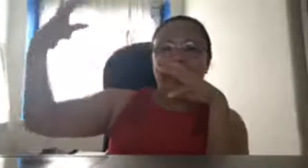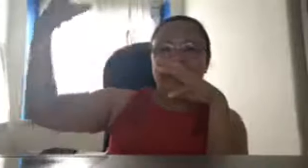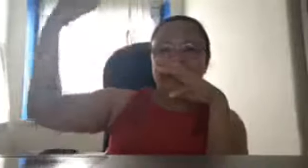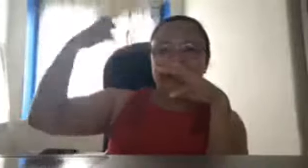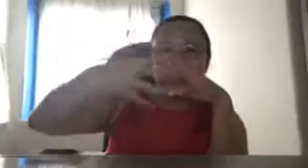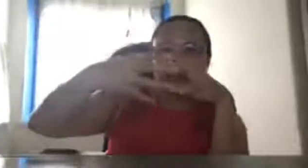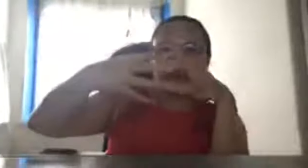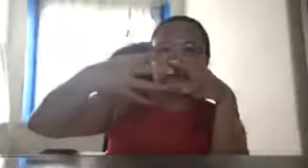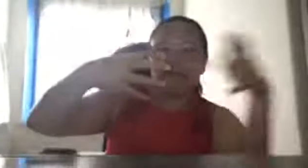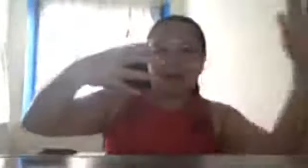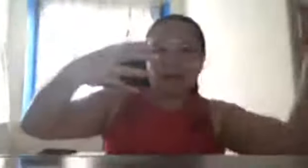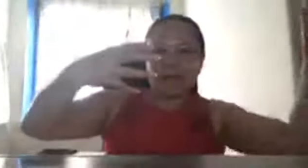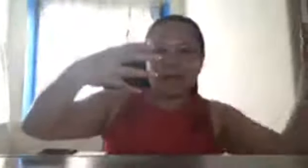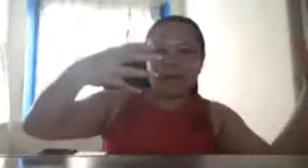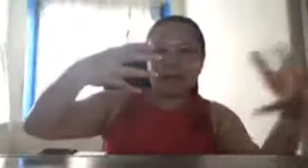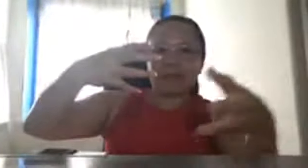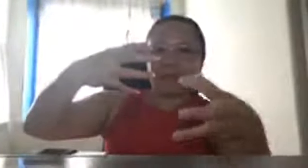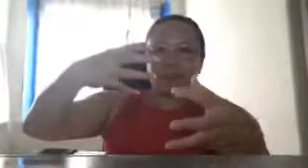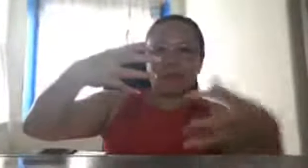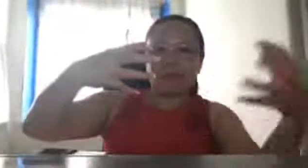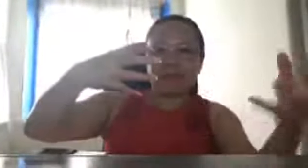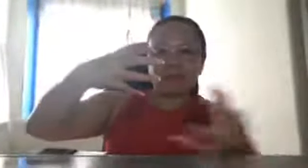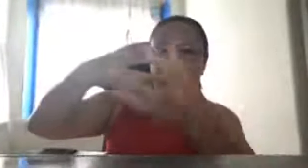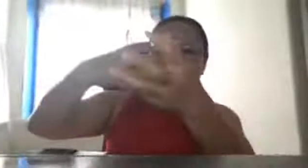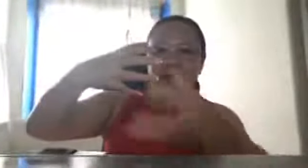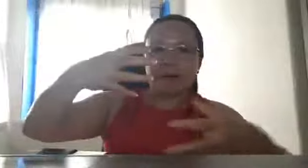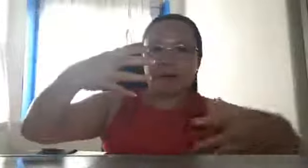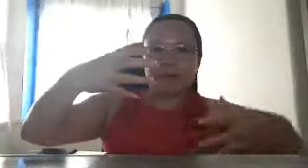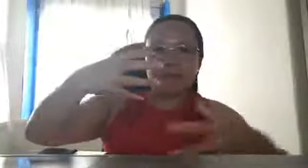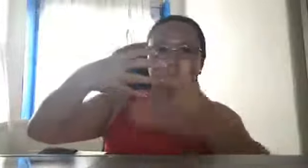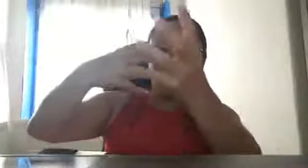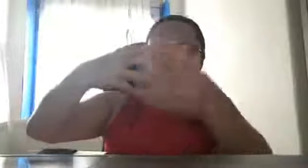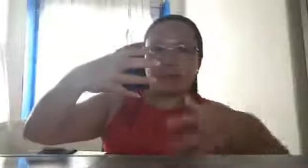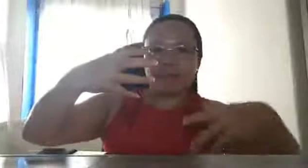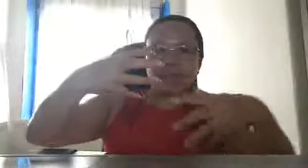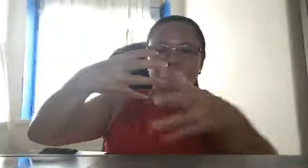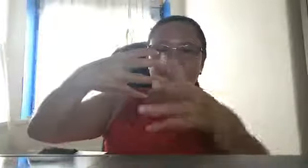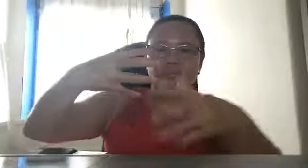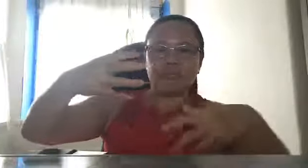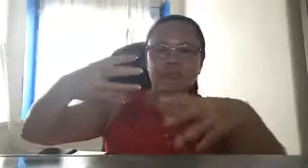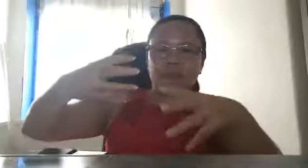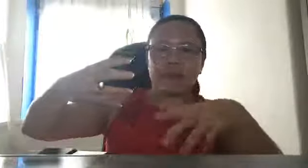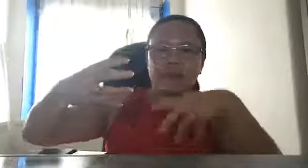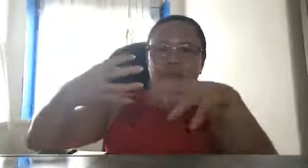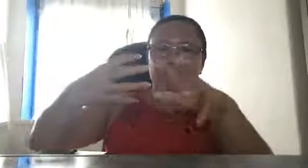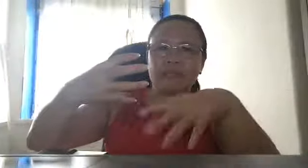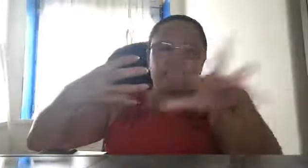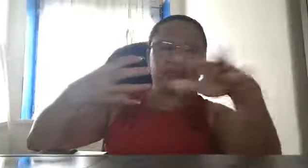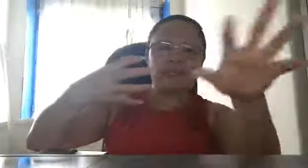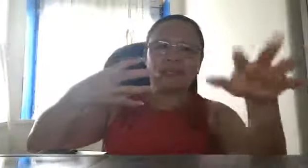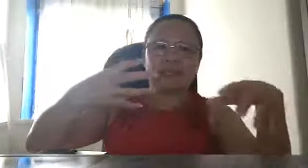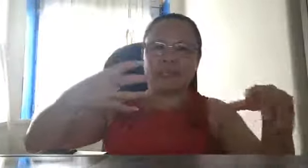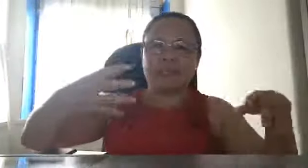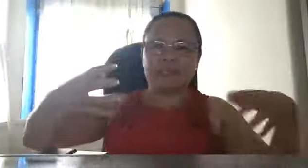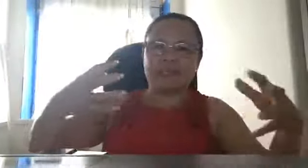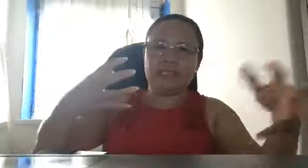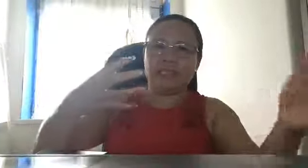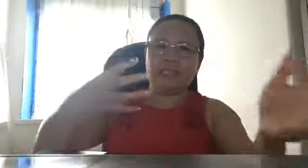nadetect na parang may submarine na nagpapaikot-ikot dyan sa parang silibis si yata yan dyan eh